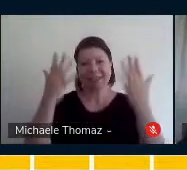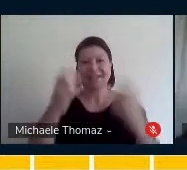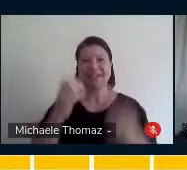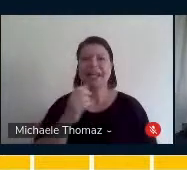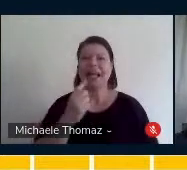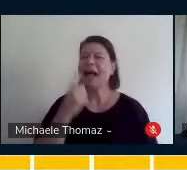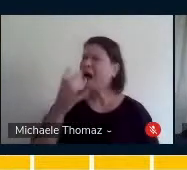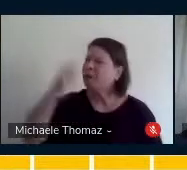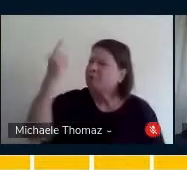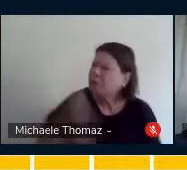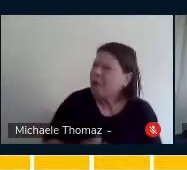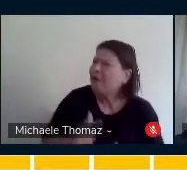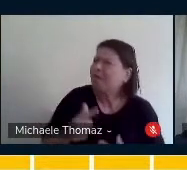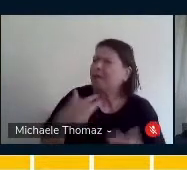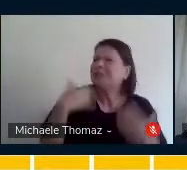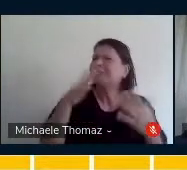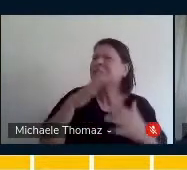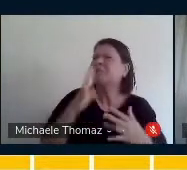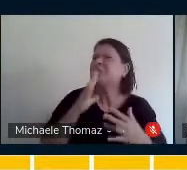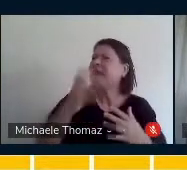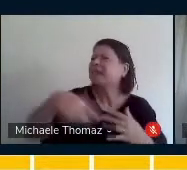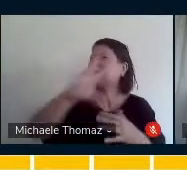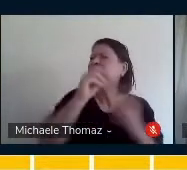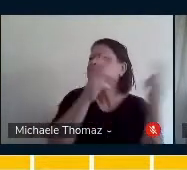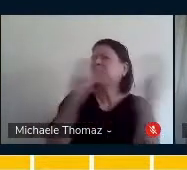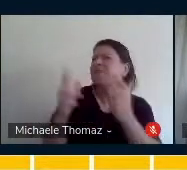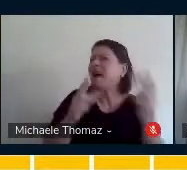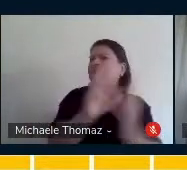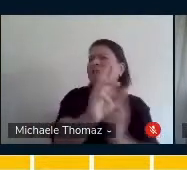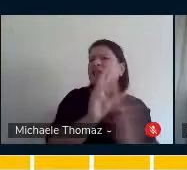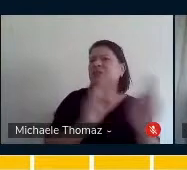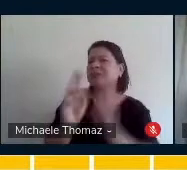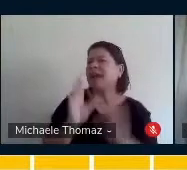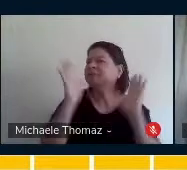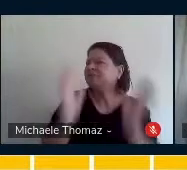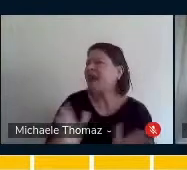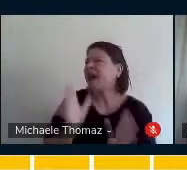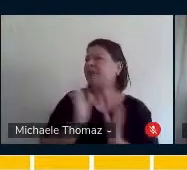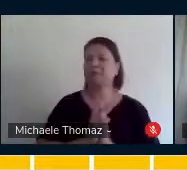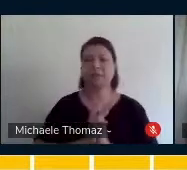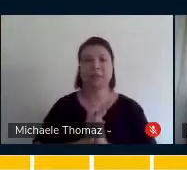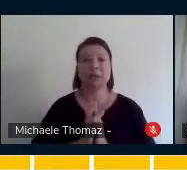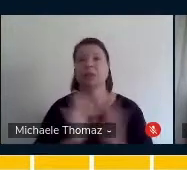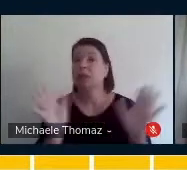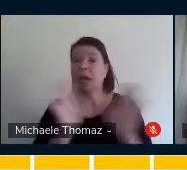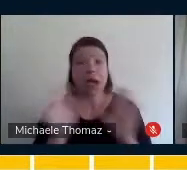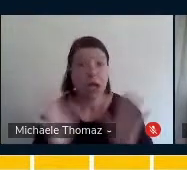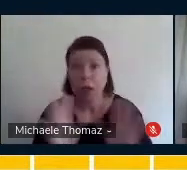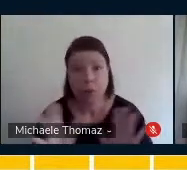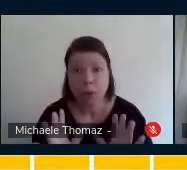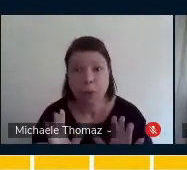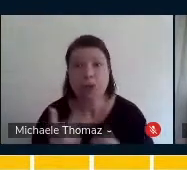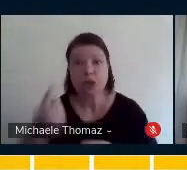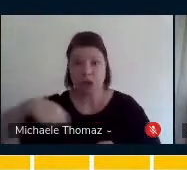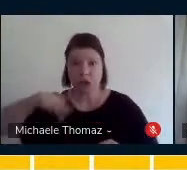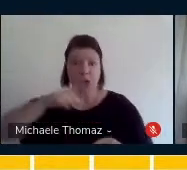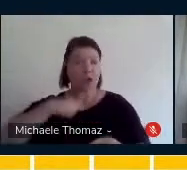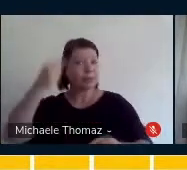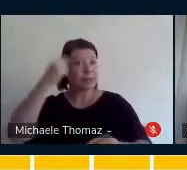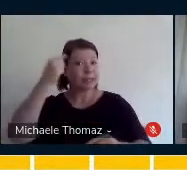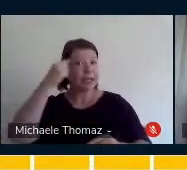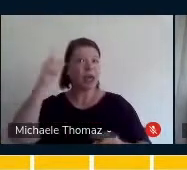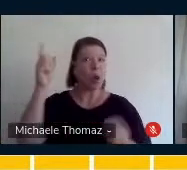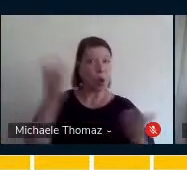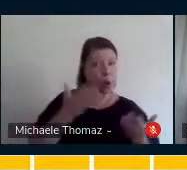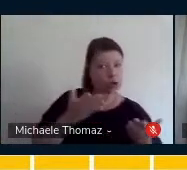qual é o resultado. E assim, na nossa teoria, um dia nunca é igual ao outro, porque como a